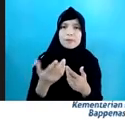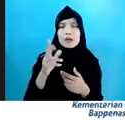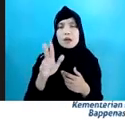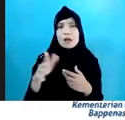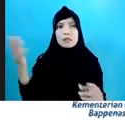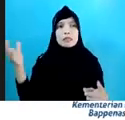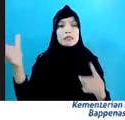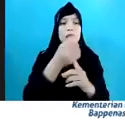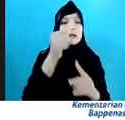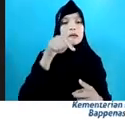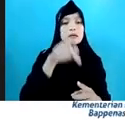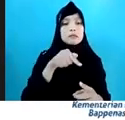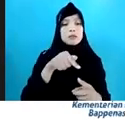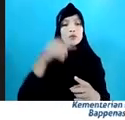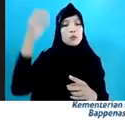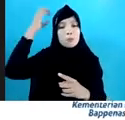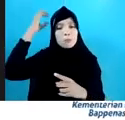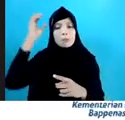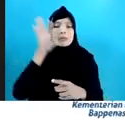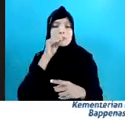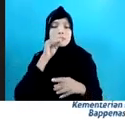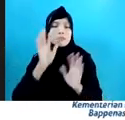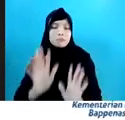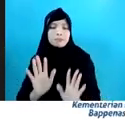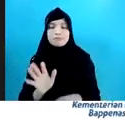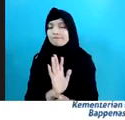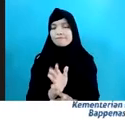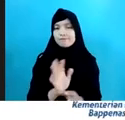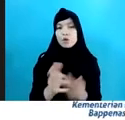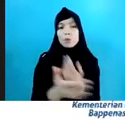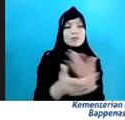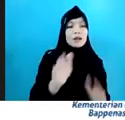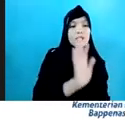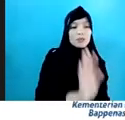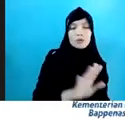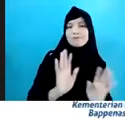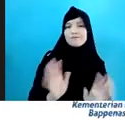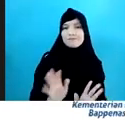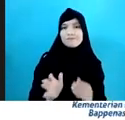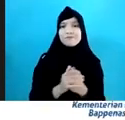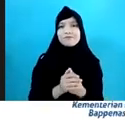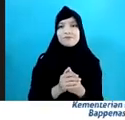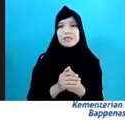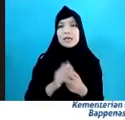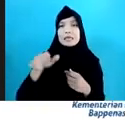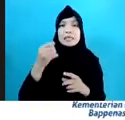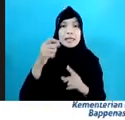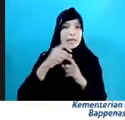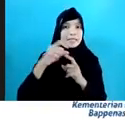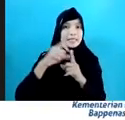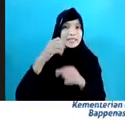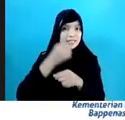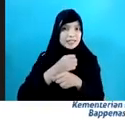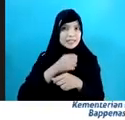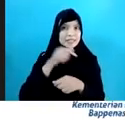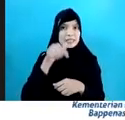bicara hanya sisi pemerintah saja Atau masyarakat saja Jadi SDGs ini